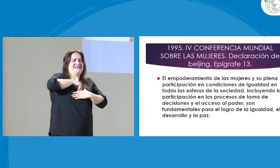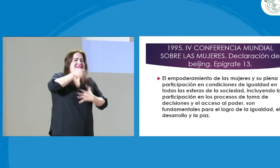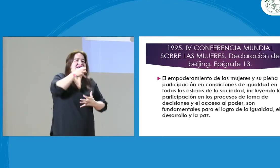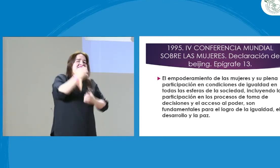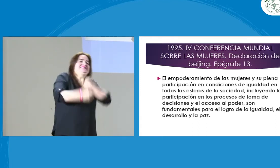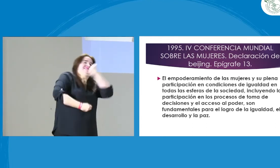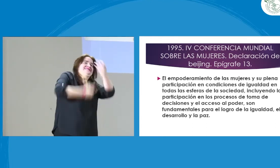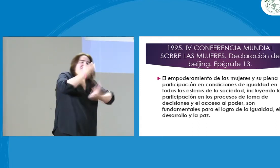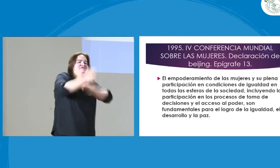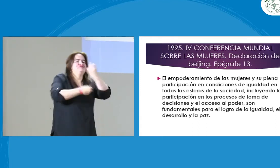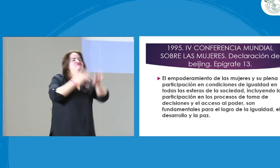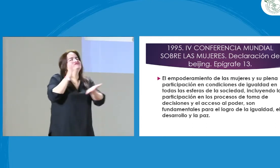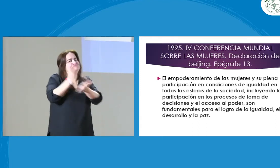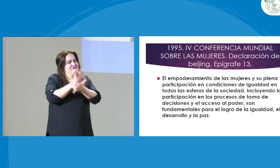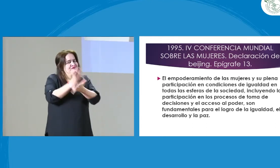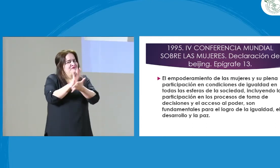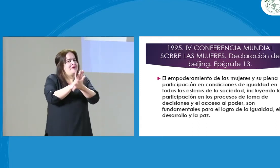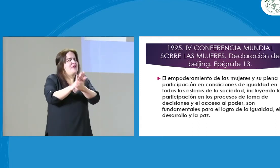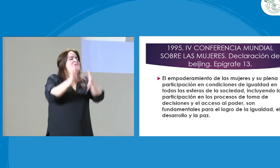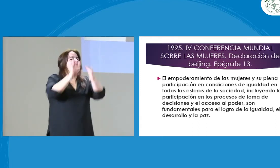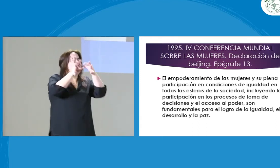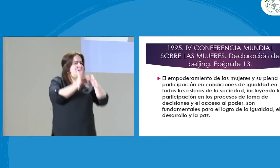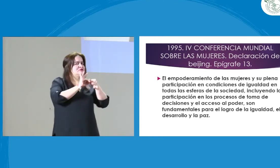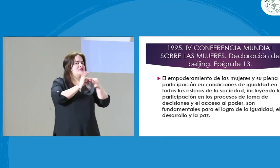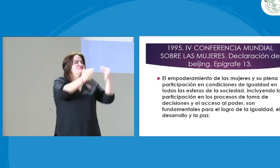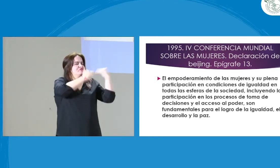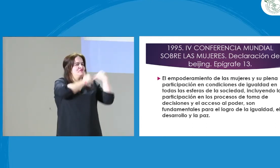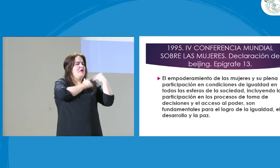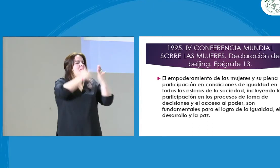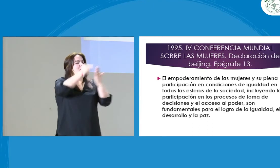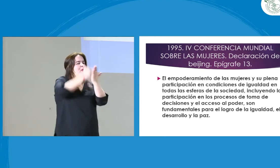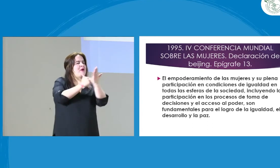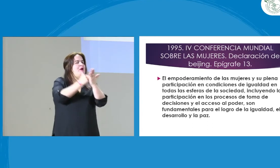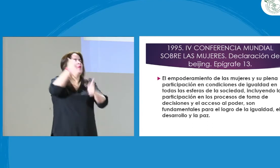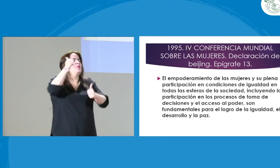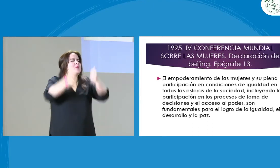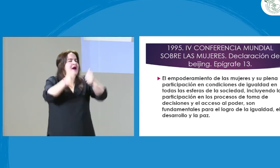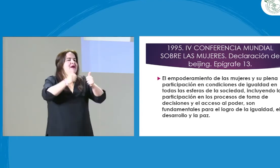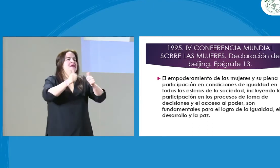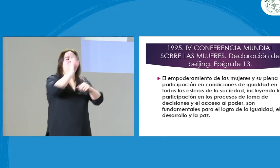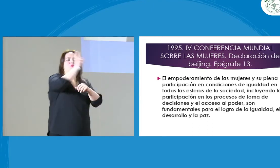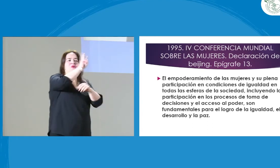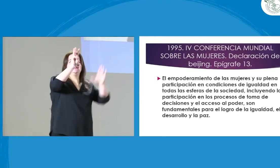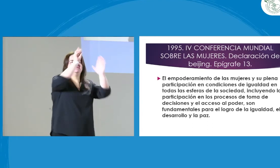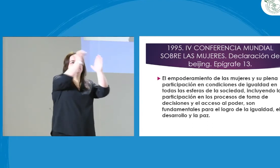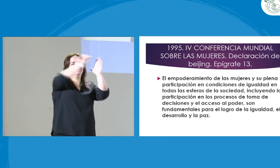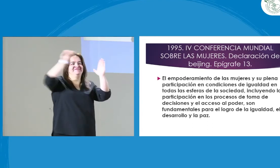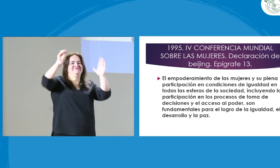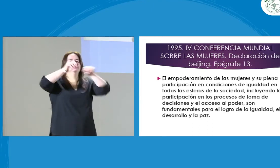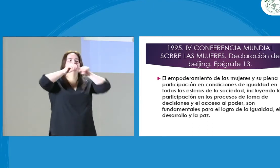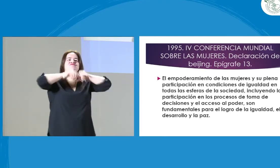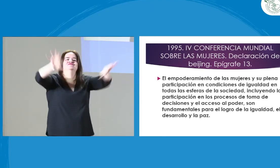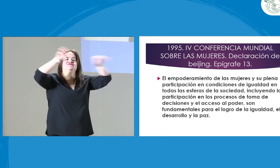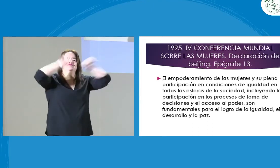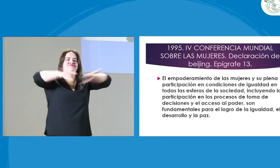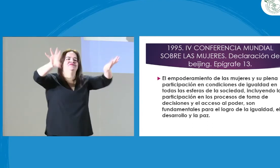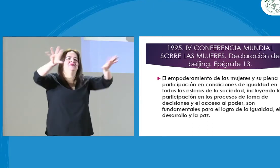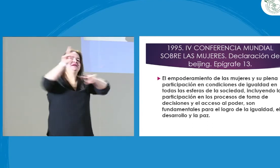Ustedes, mujeres, que tienen algunos inconvenientes, que quieren hablar nosotros como mujeres dentro del programa de FENASCOL,